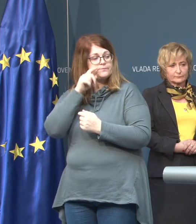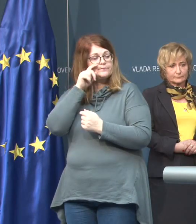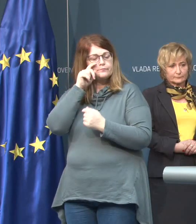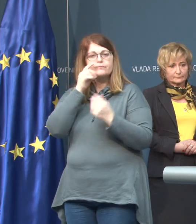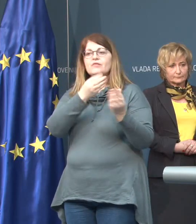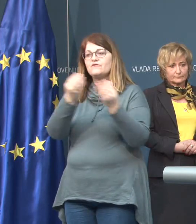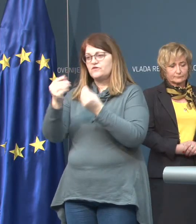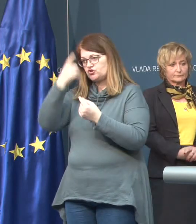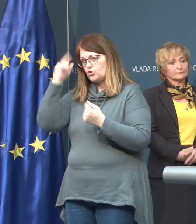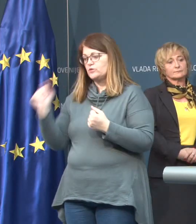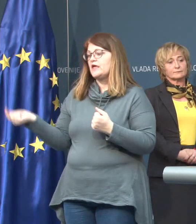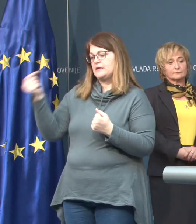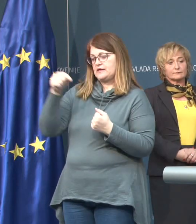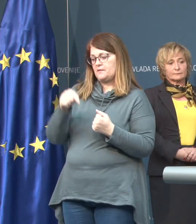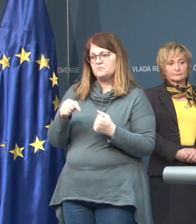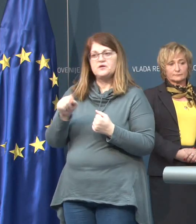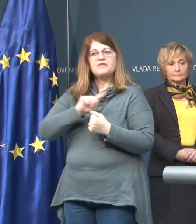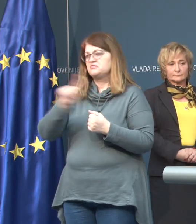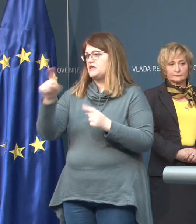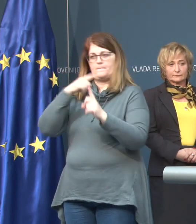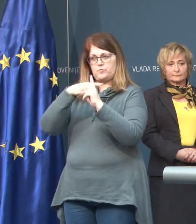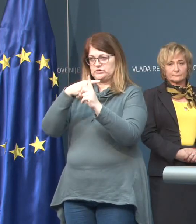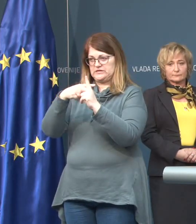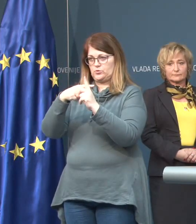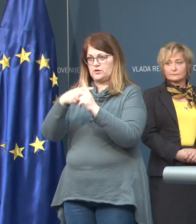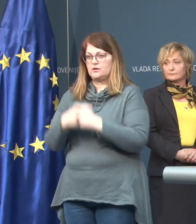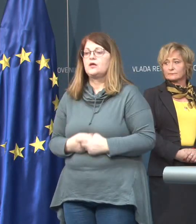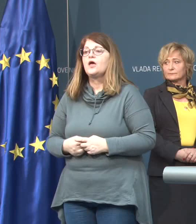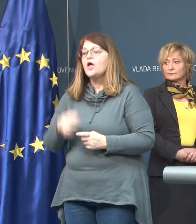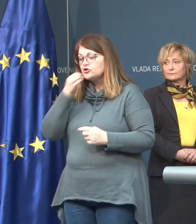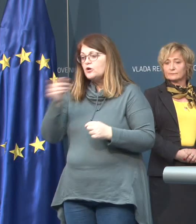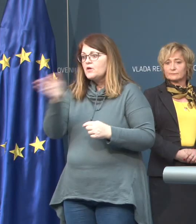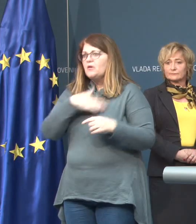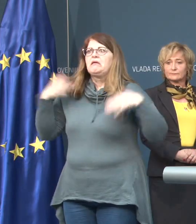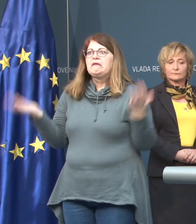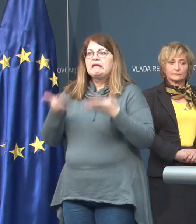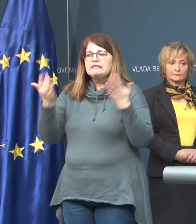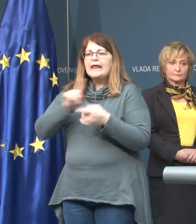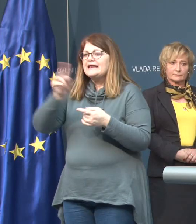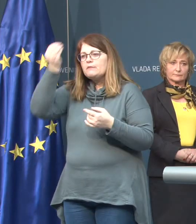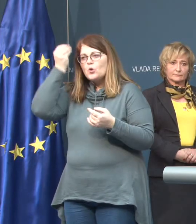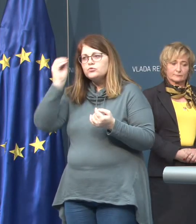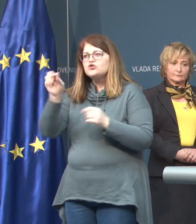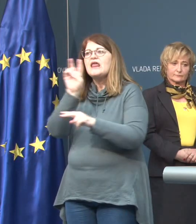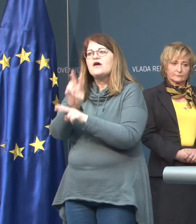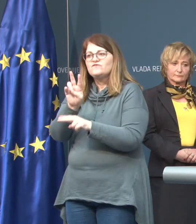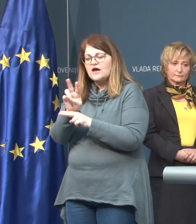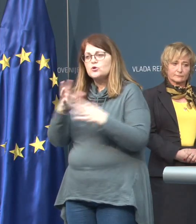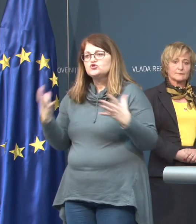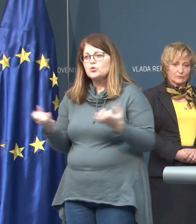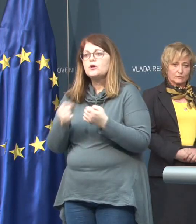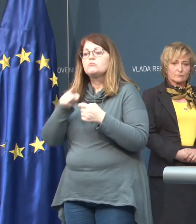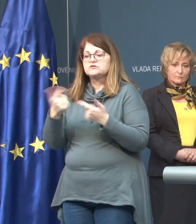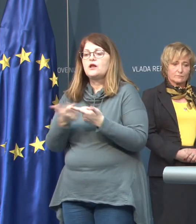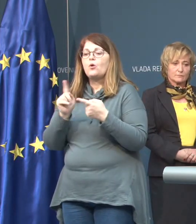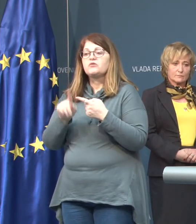večina ljudi, ki pride na testiranje, ni pozitivnih. In če bi mi hiteli in ne bi upoštevali varnostnih okrepov,